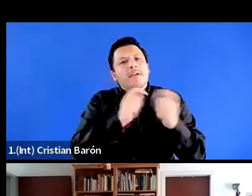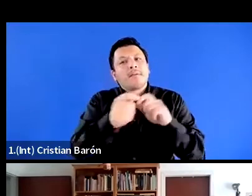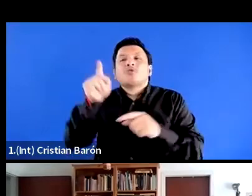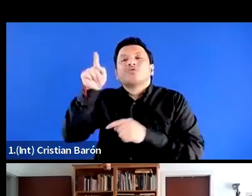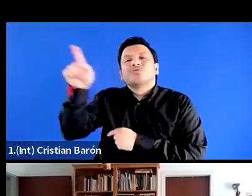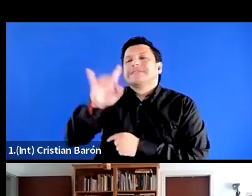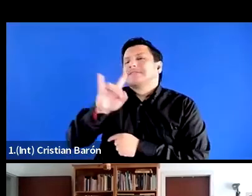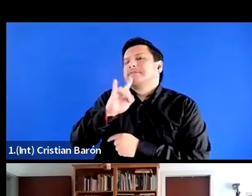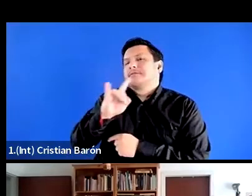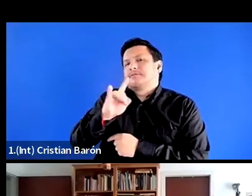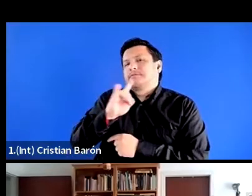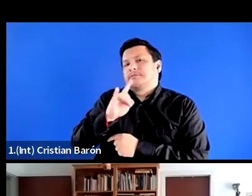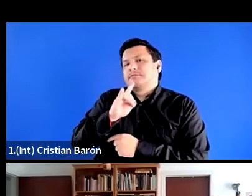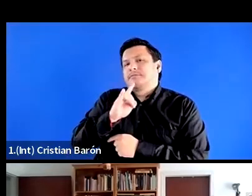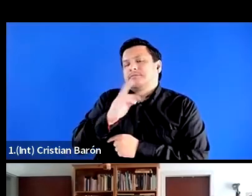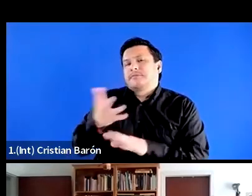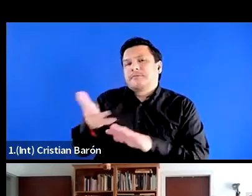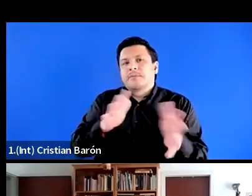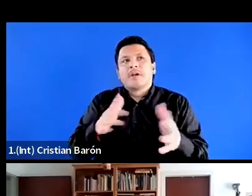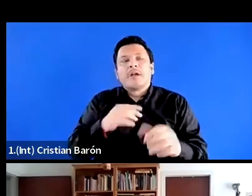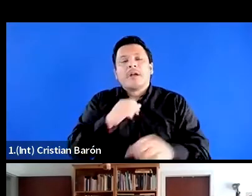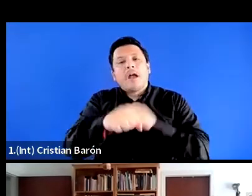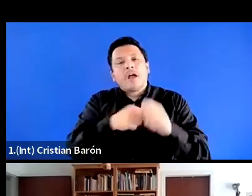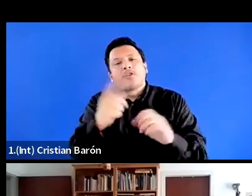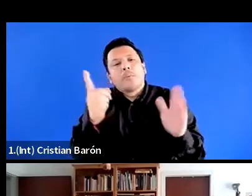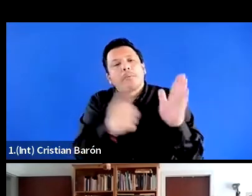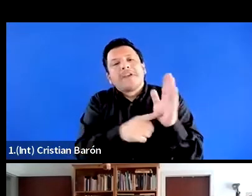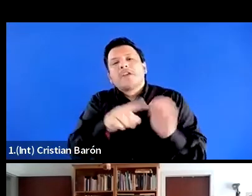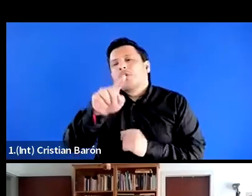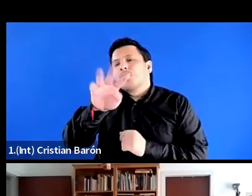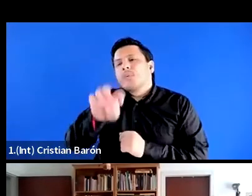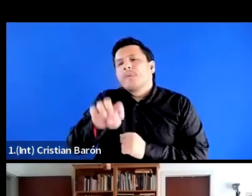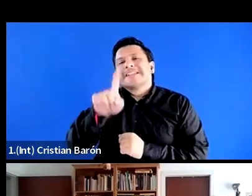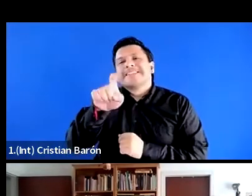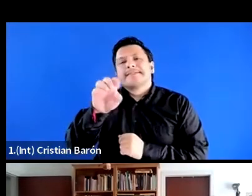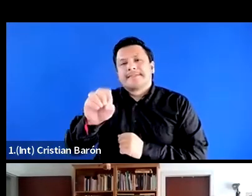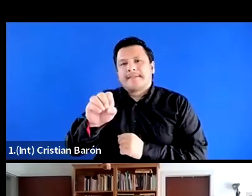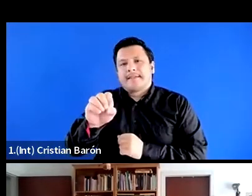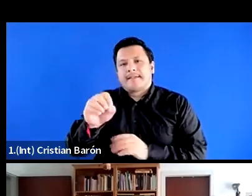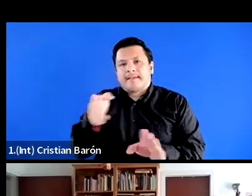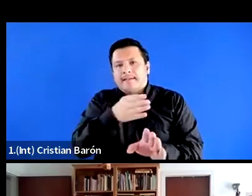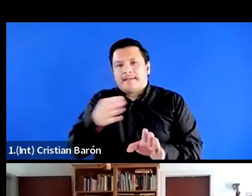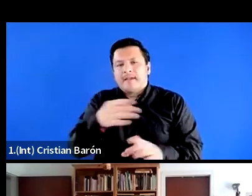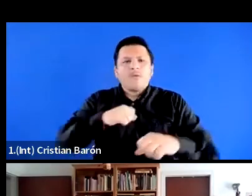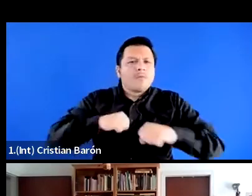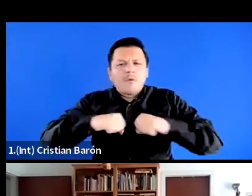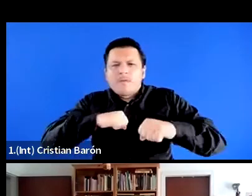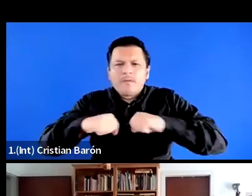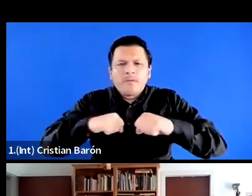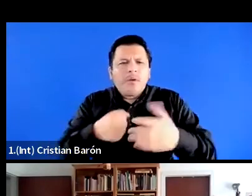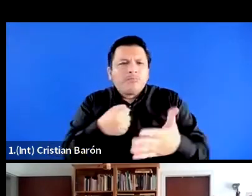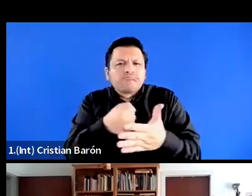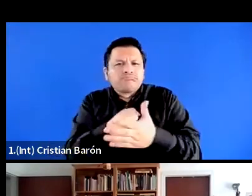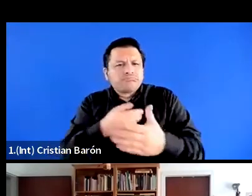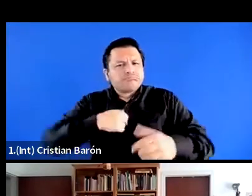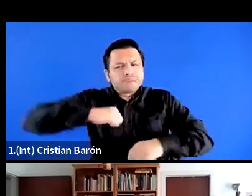Unidos a principios de la década de los años 60 del siglo XX, el movimiento por el acceso pleno a los derechos civiles